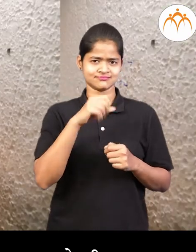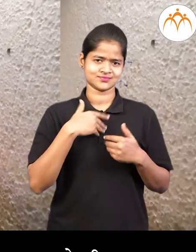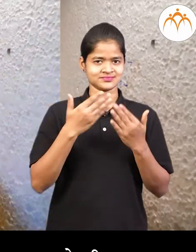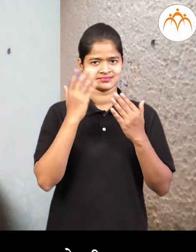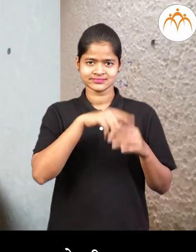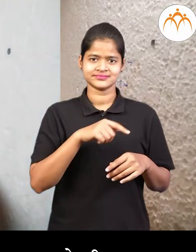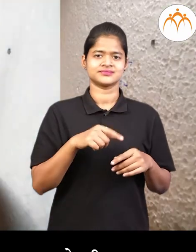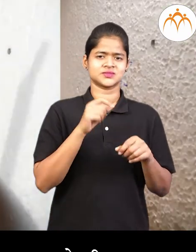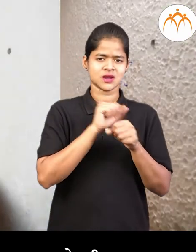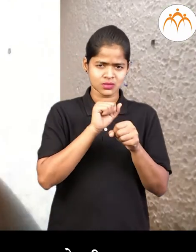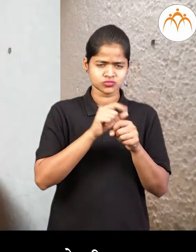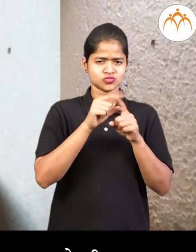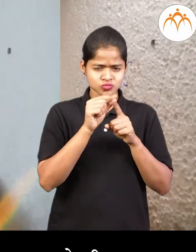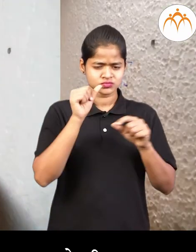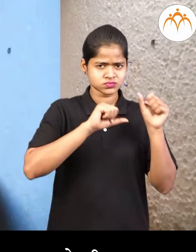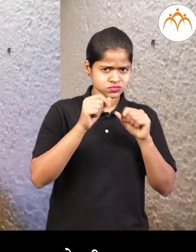काम कराला सुरुवात केली